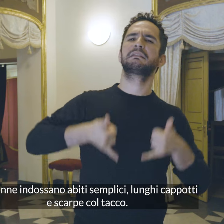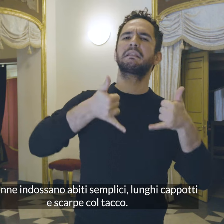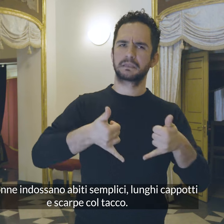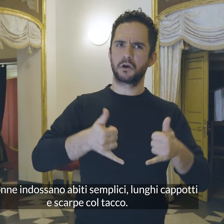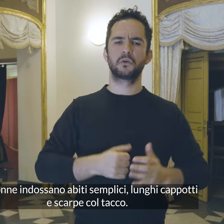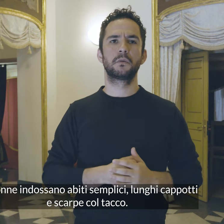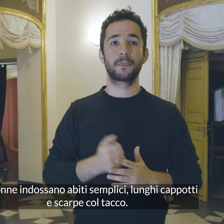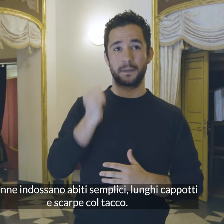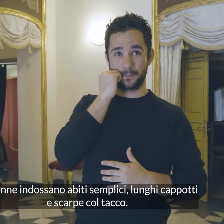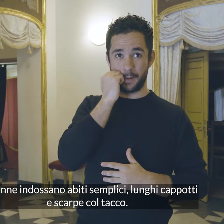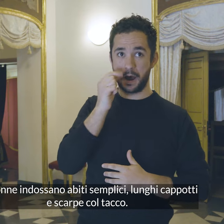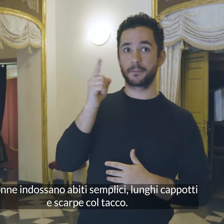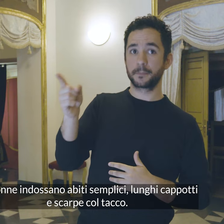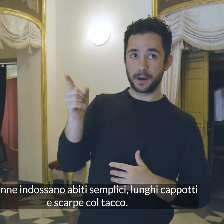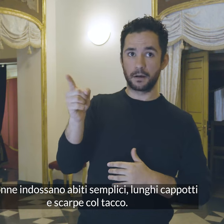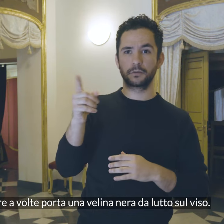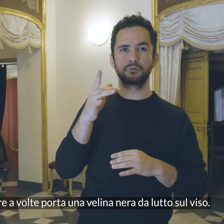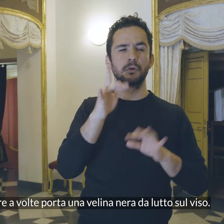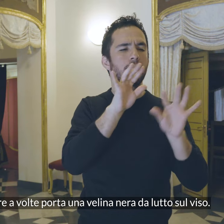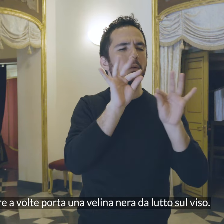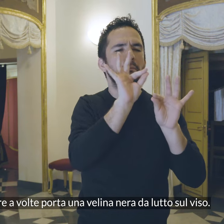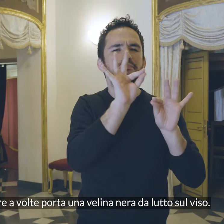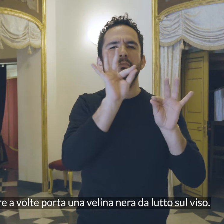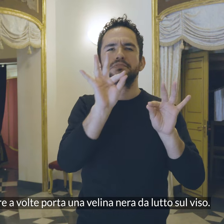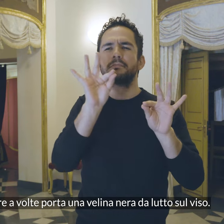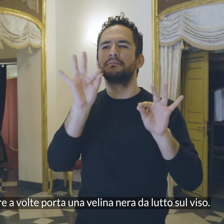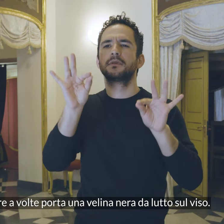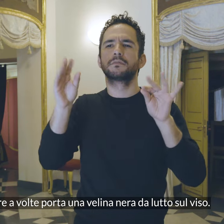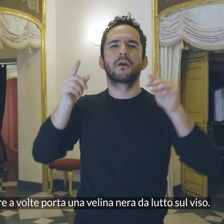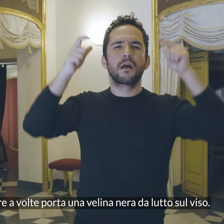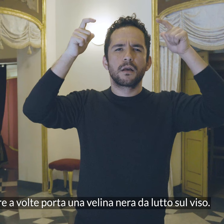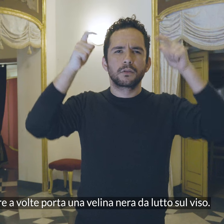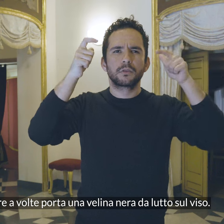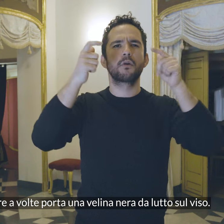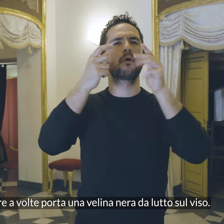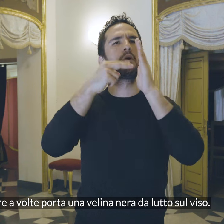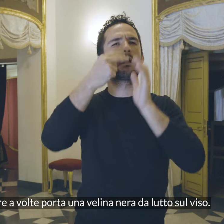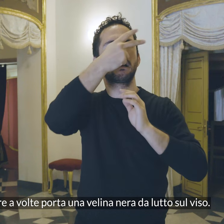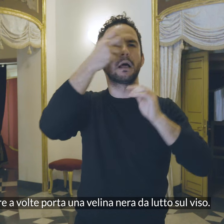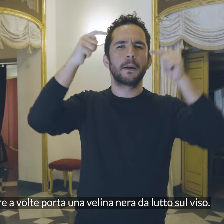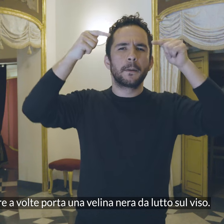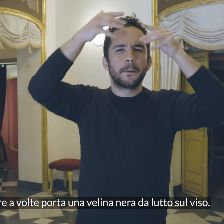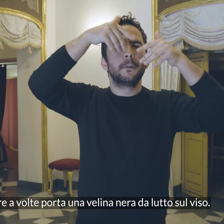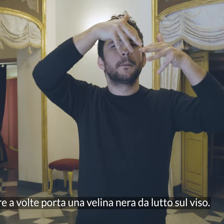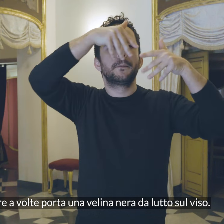cappotti e scarpe col tacco La madre, a volte, porta una velina nera da lutto sul viso